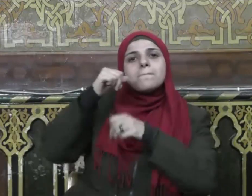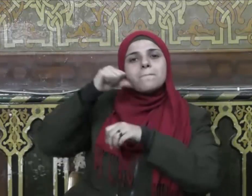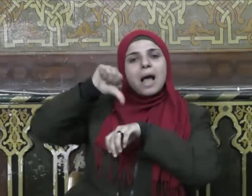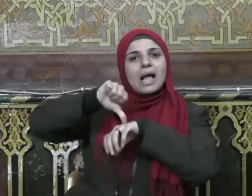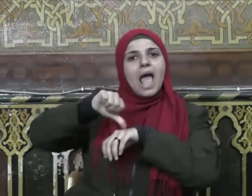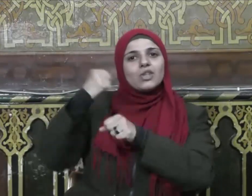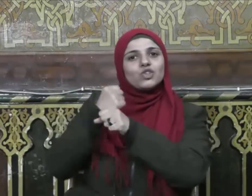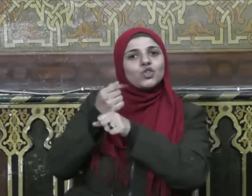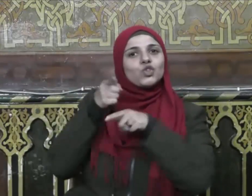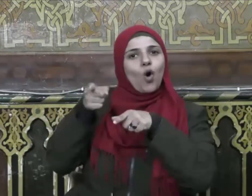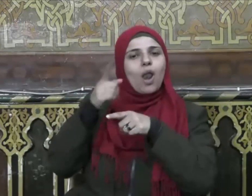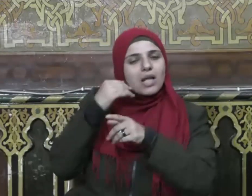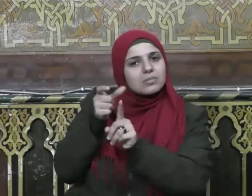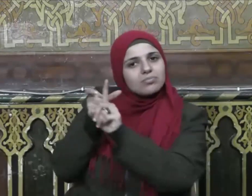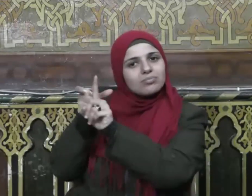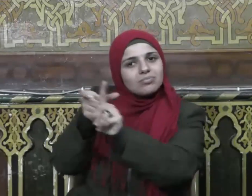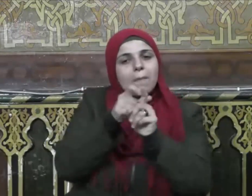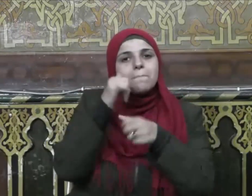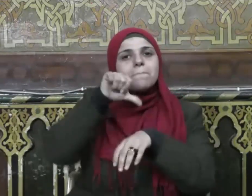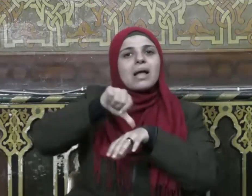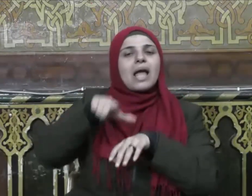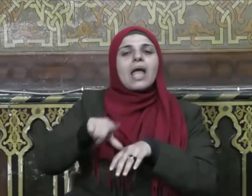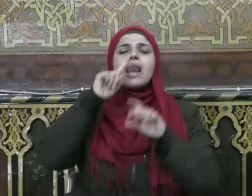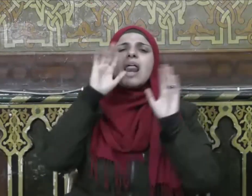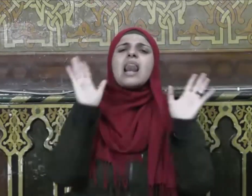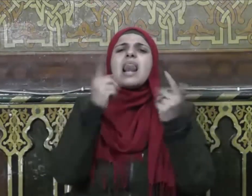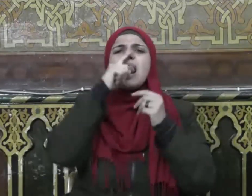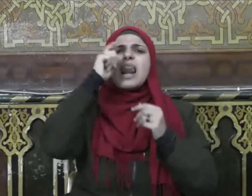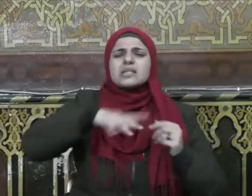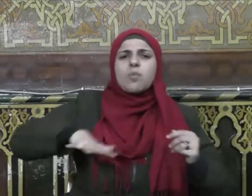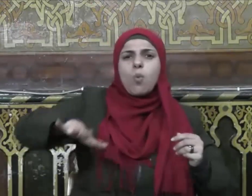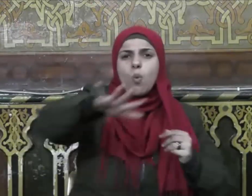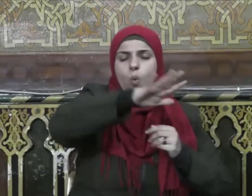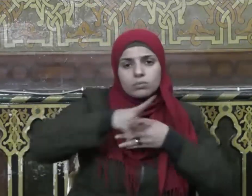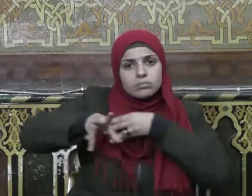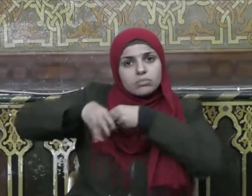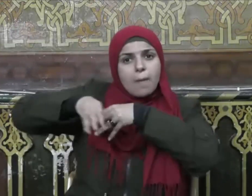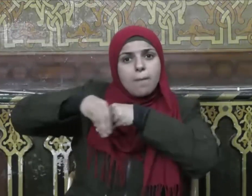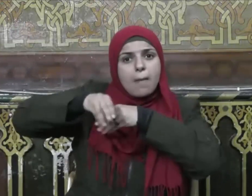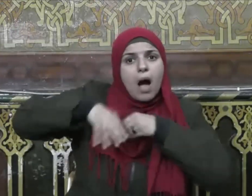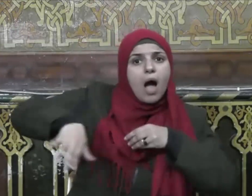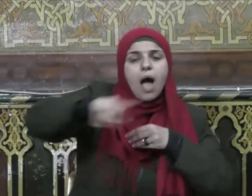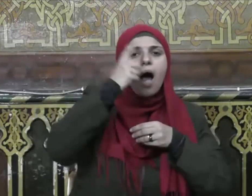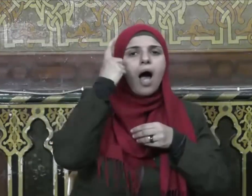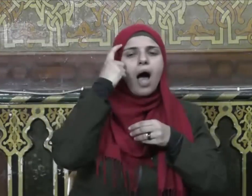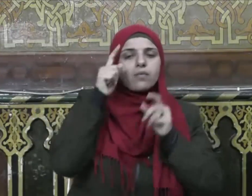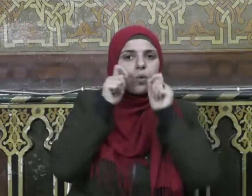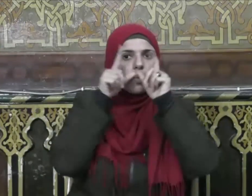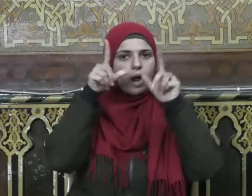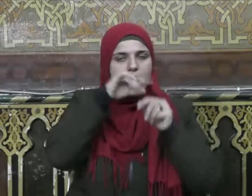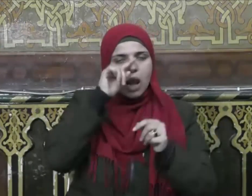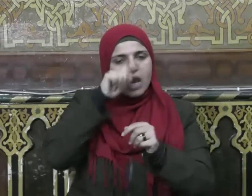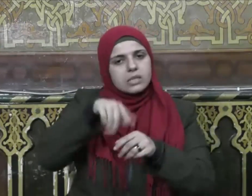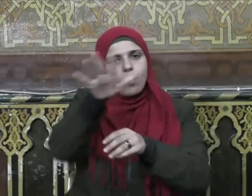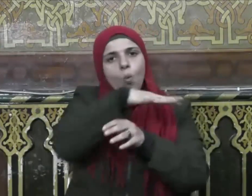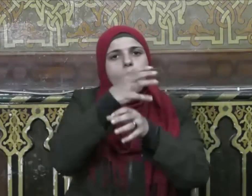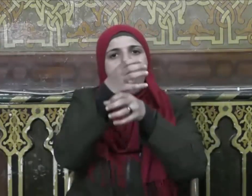ومسؤول عن رعيته فينبغي الاهتمام المبكر بالتربية والحفاظ على النشأ من